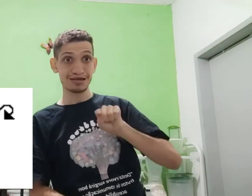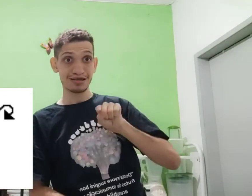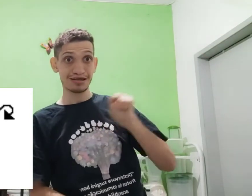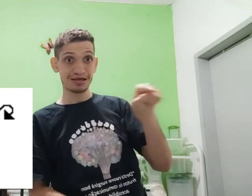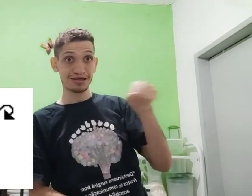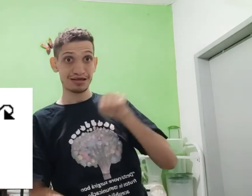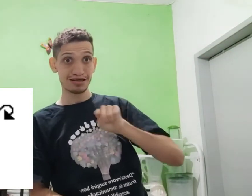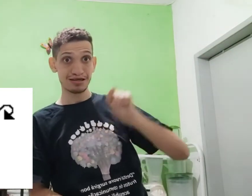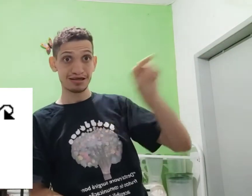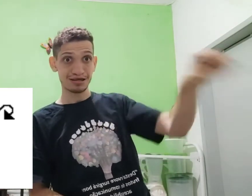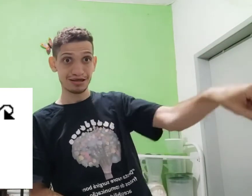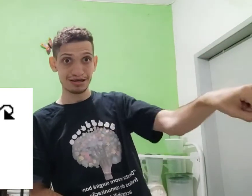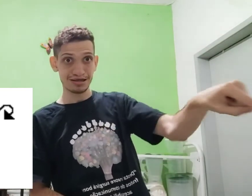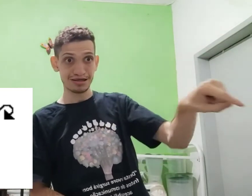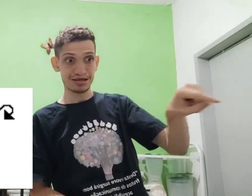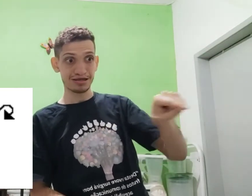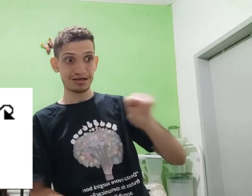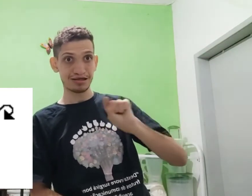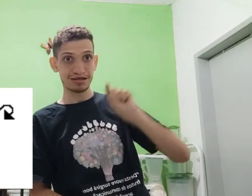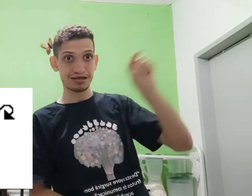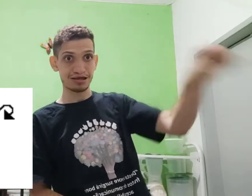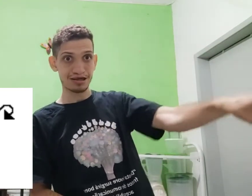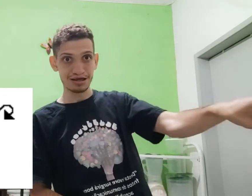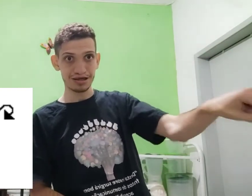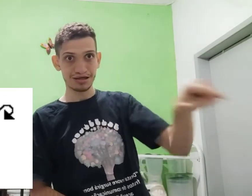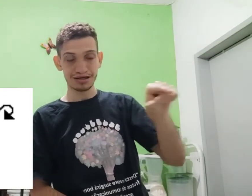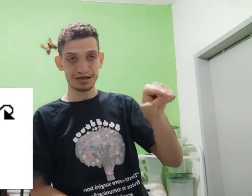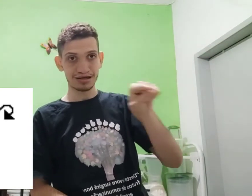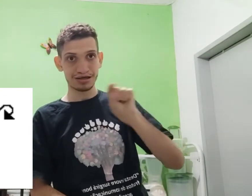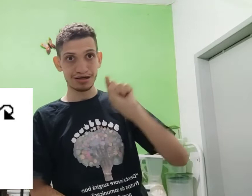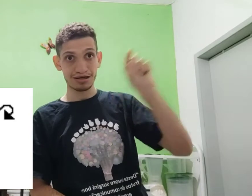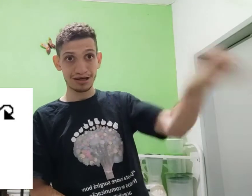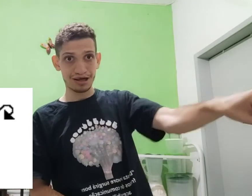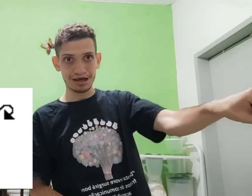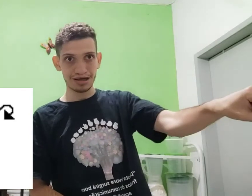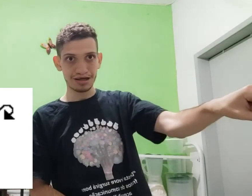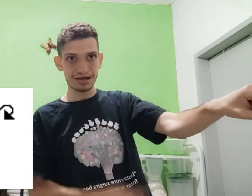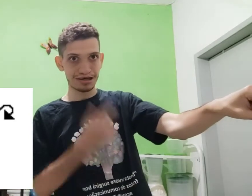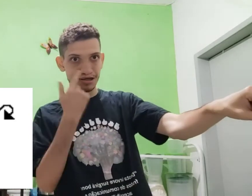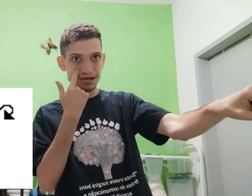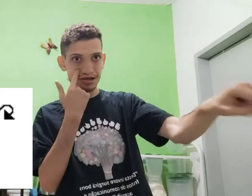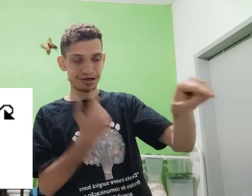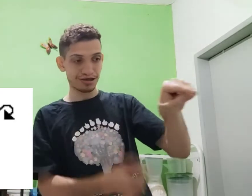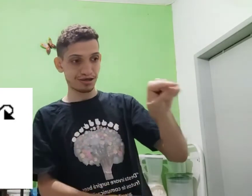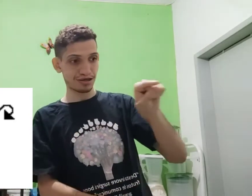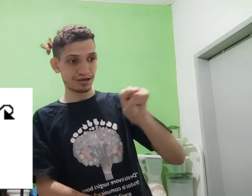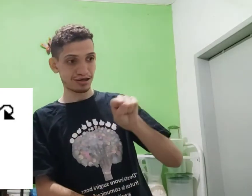lá, lá, lá, lá, viu?